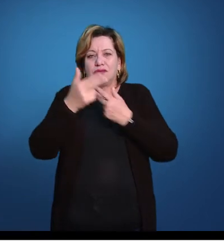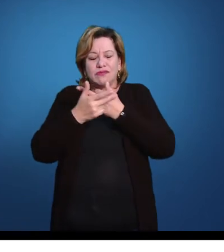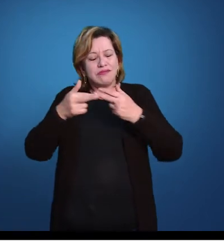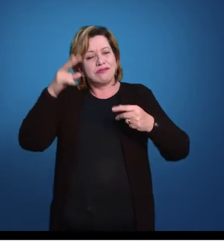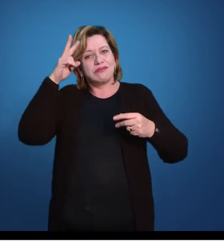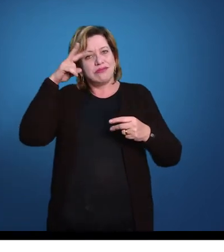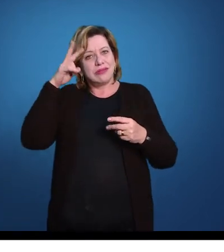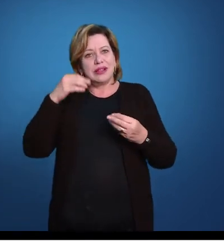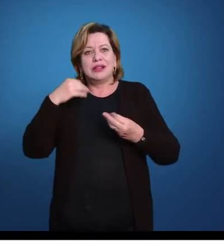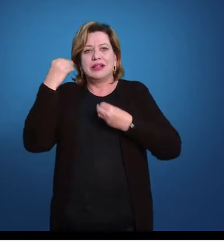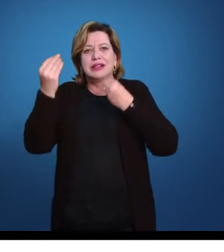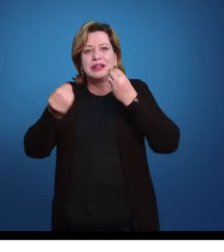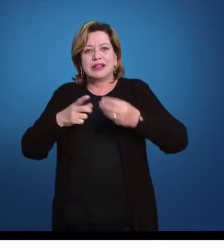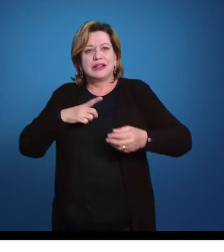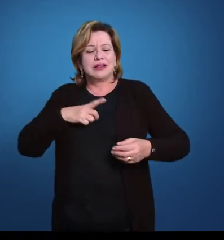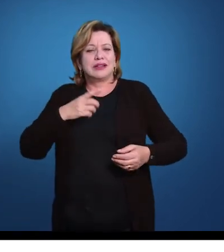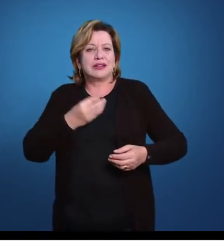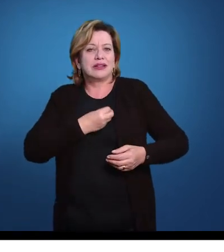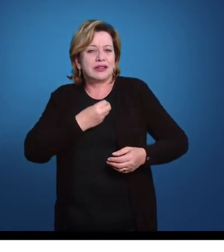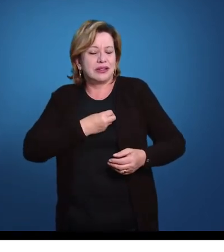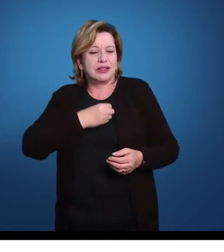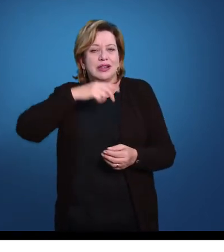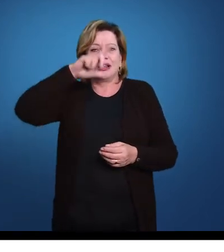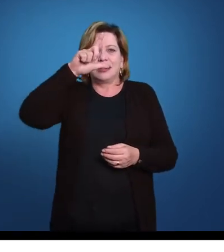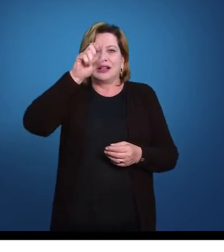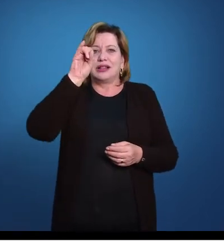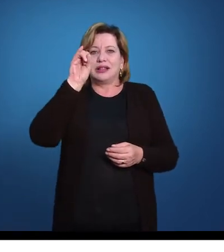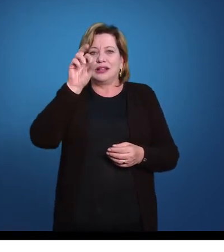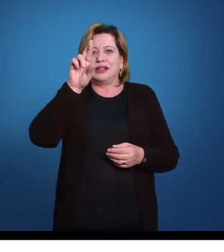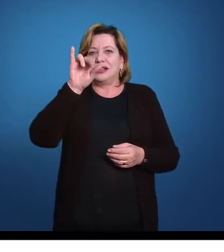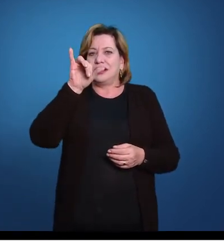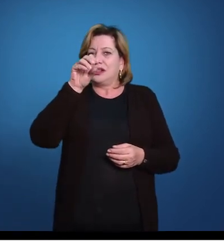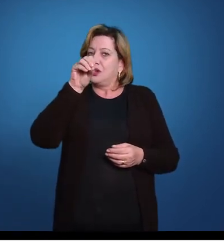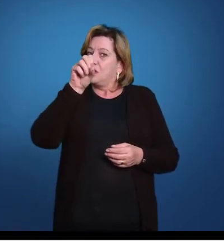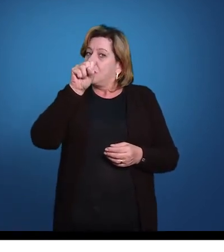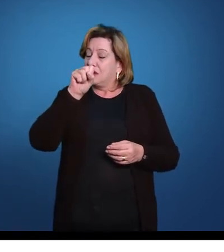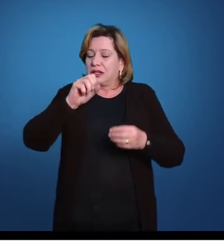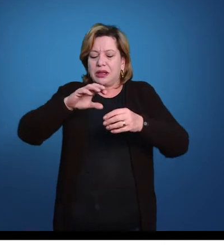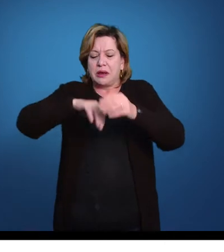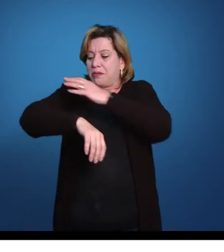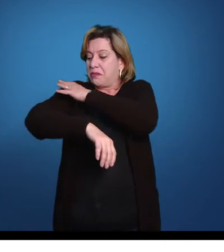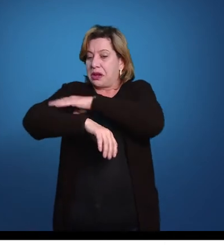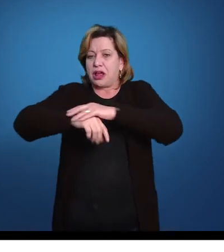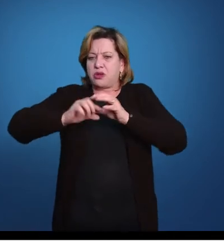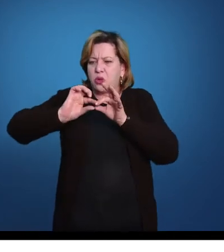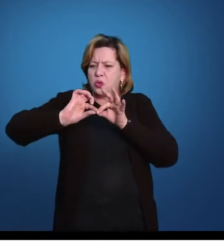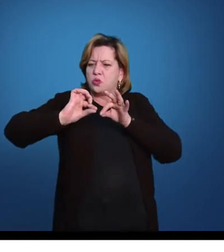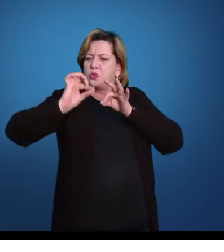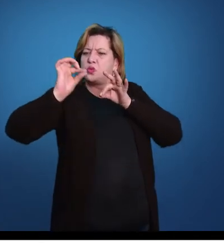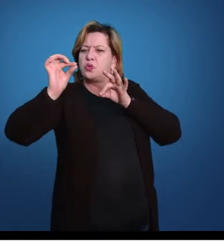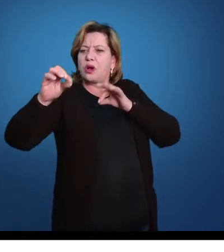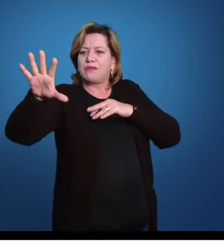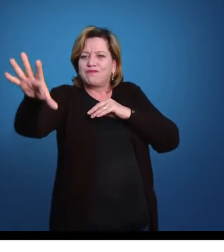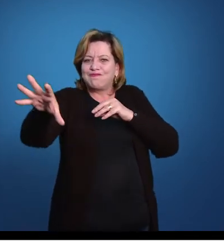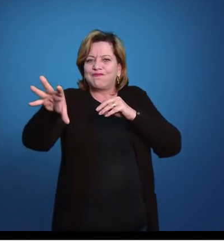viventes nesse sentido, são os lírios do mar, com braços bastante longos, estruturas captadoras de alimento que trazem o alimento